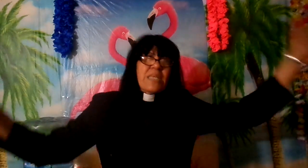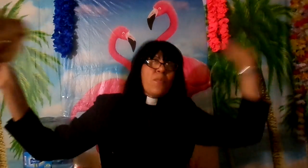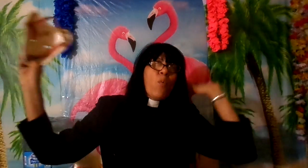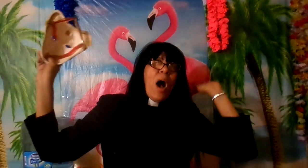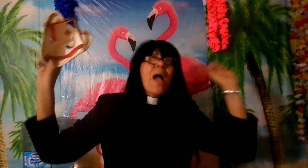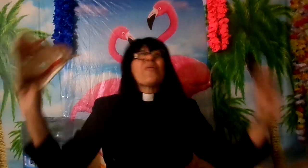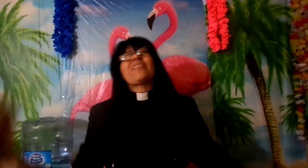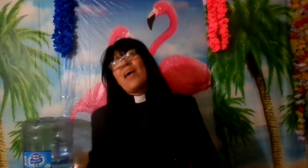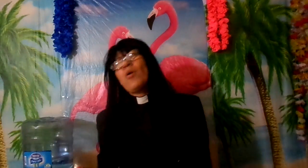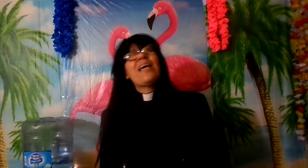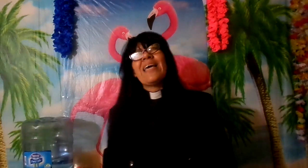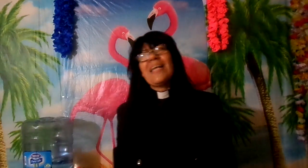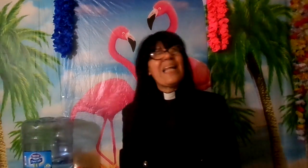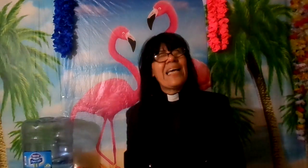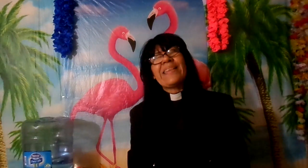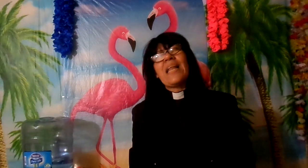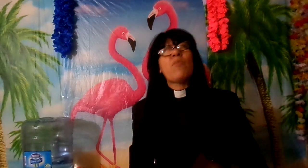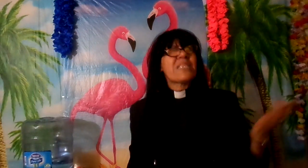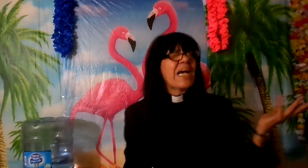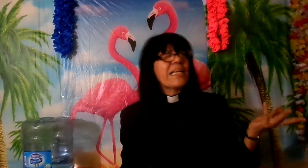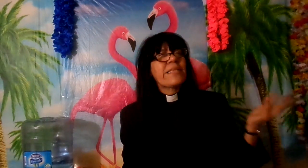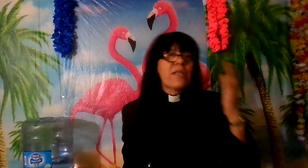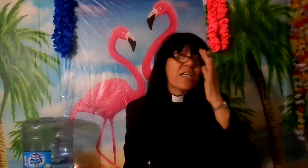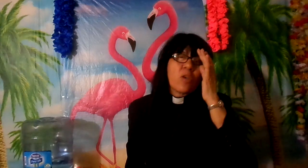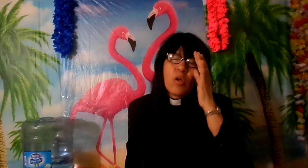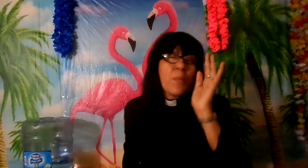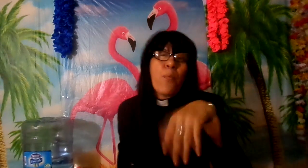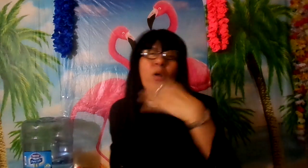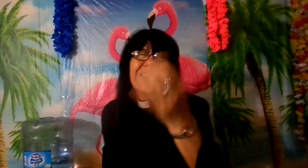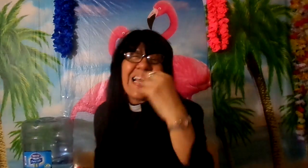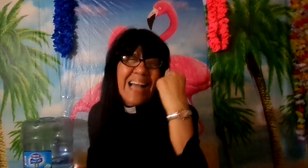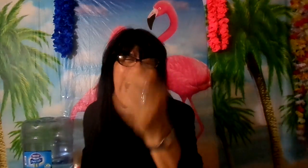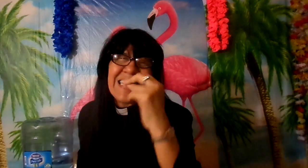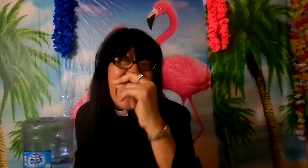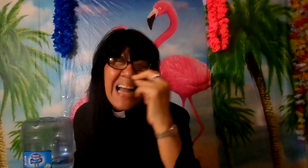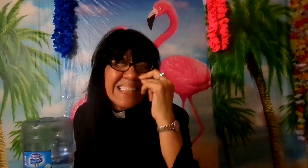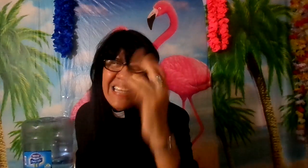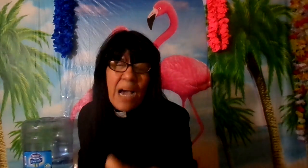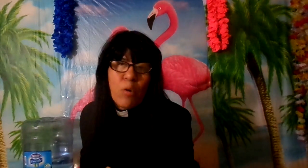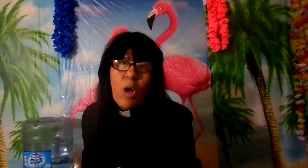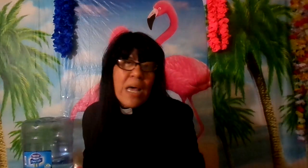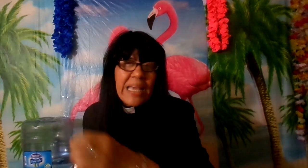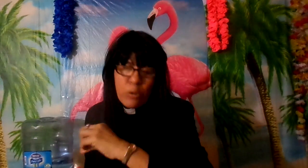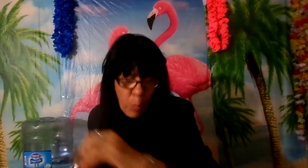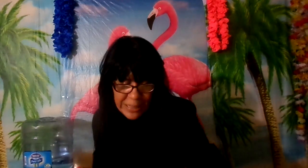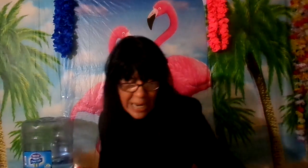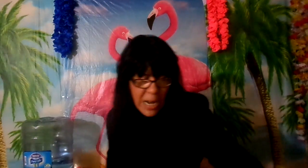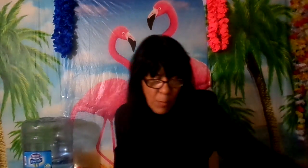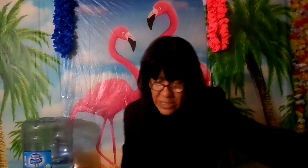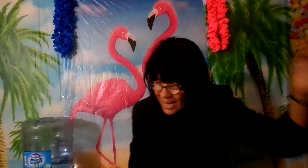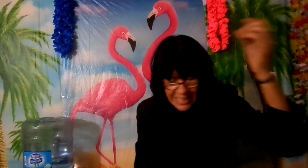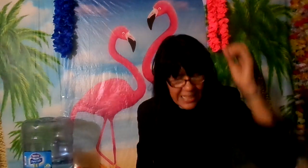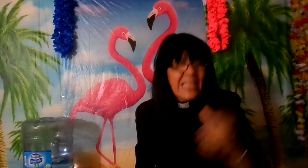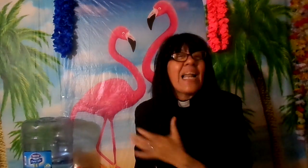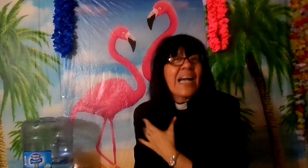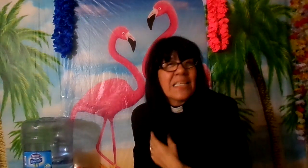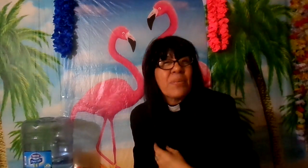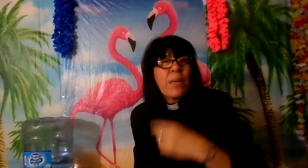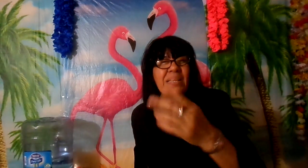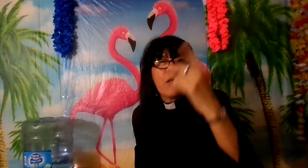hacer ay pero traemos la música cristiana eso no le importe al diablo que tú puedes traer la música que a ti te dé la gana te manda a